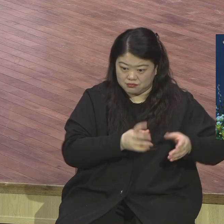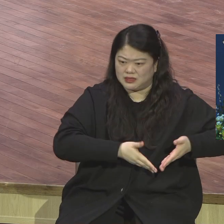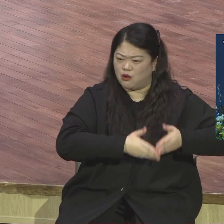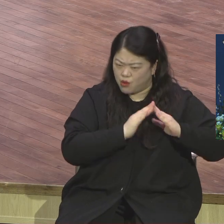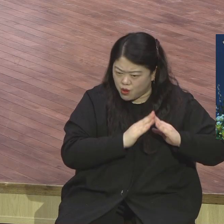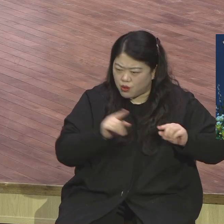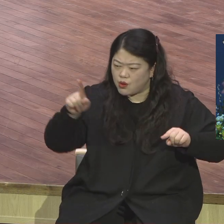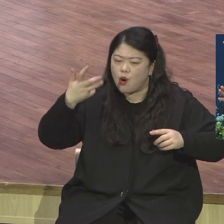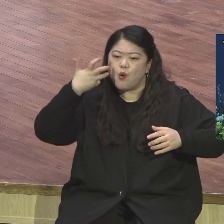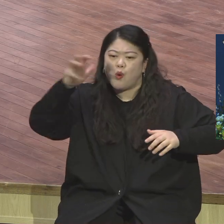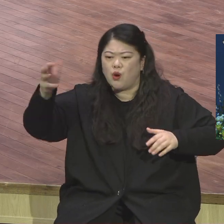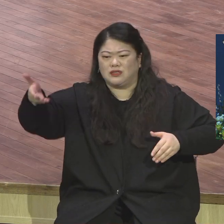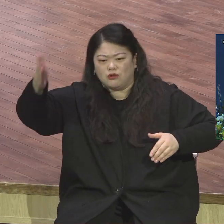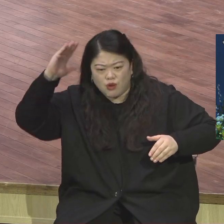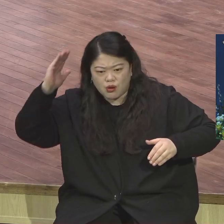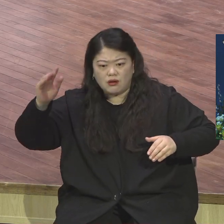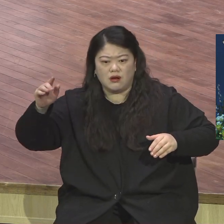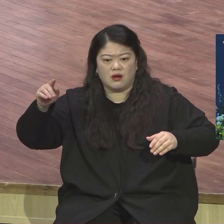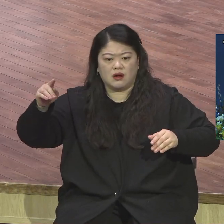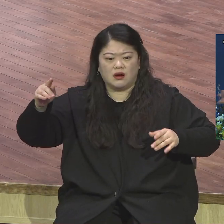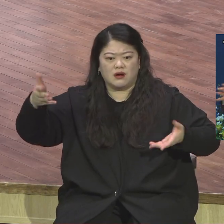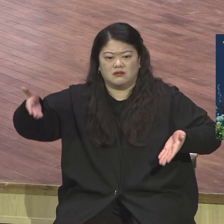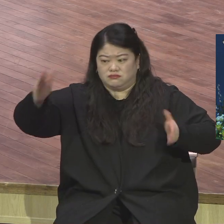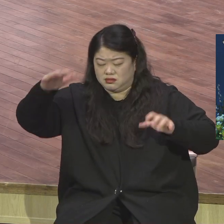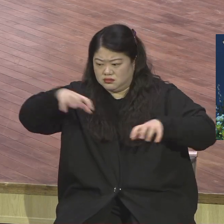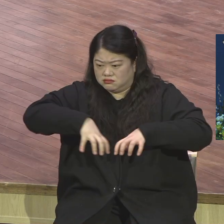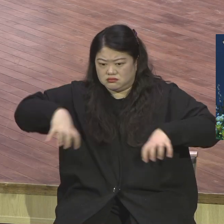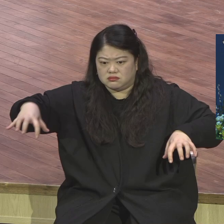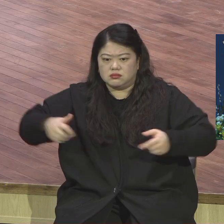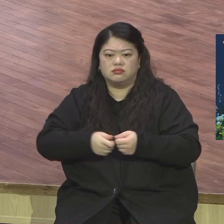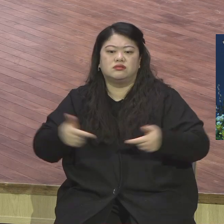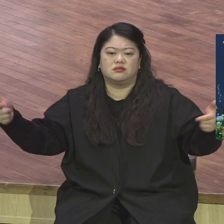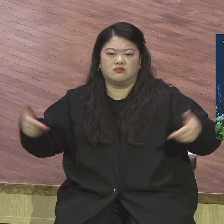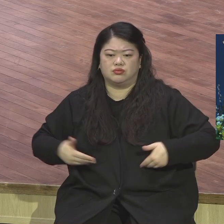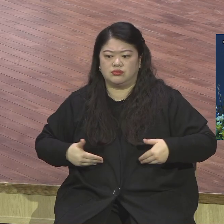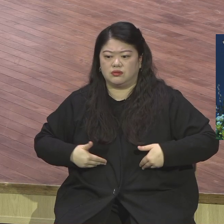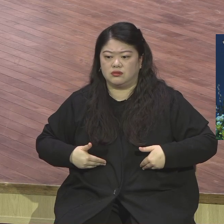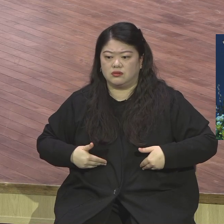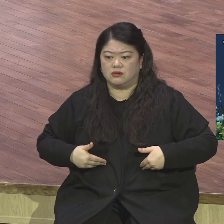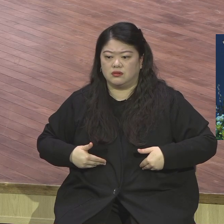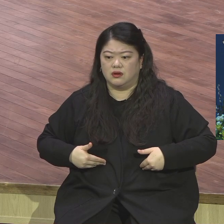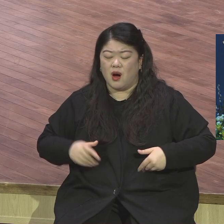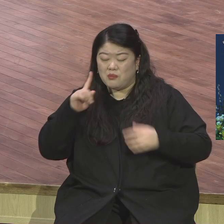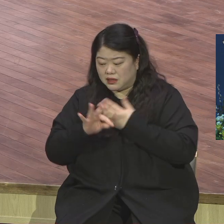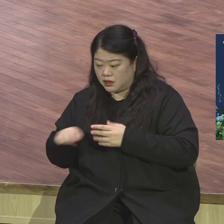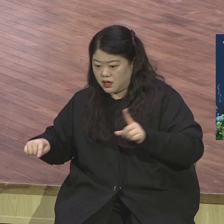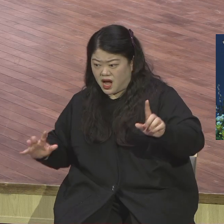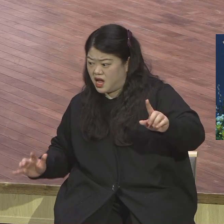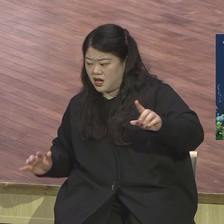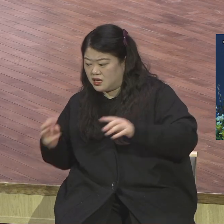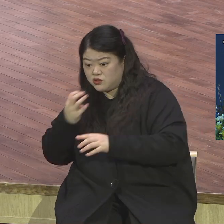우리 교회가 세워서 사육자들 사육아도 만들어줘야 되죠. 그런 현장이 너무 많아요. 그래서 이